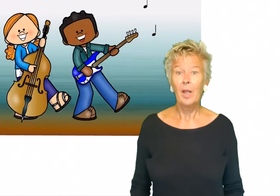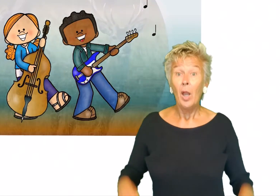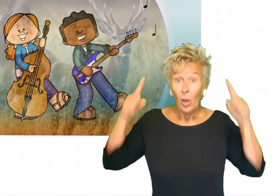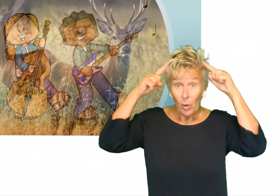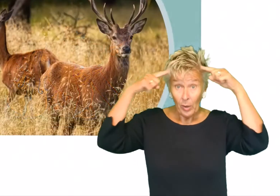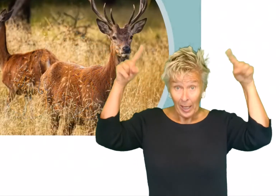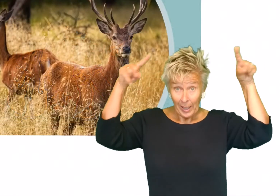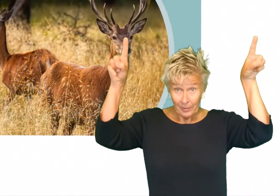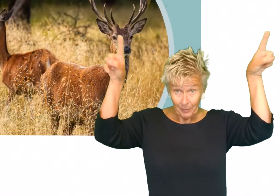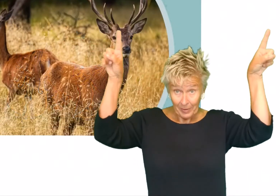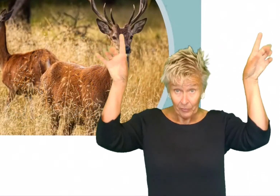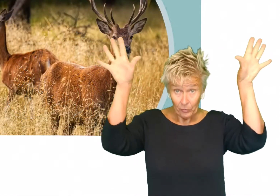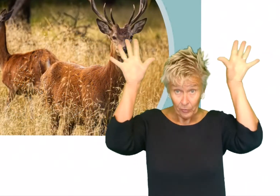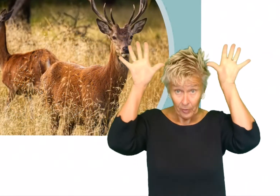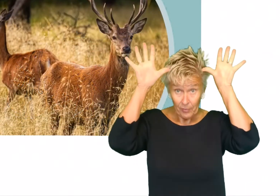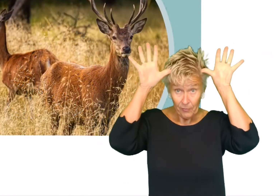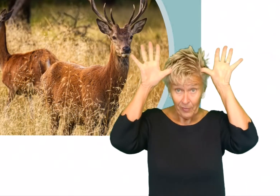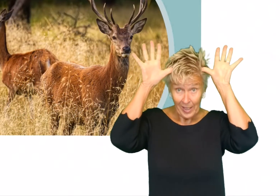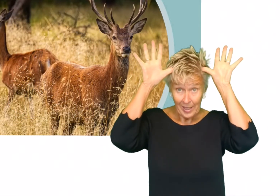Een hert met een gewij.